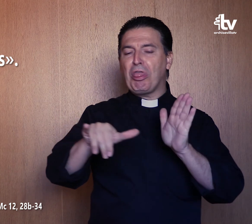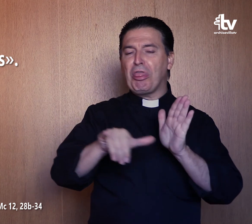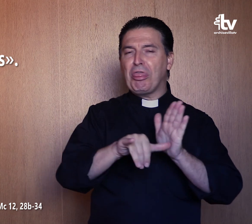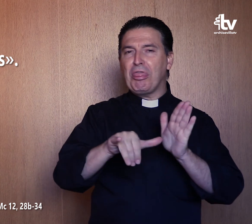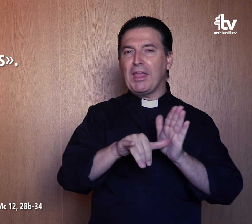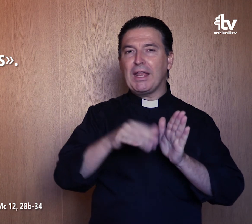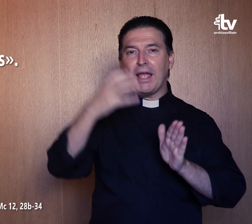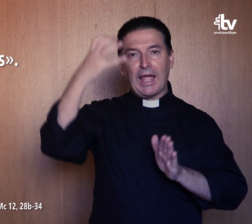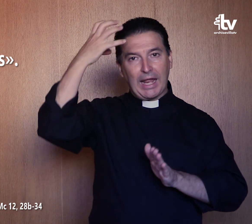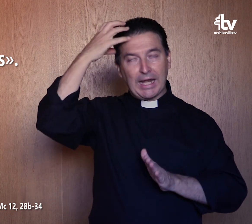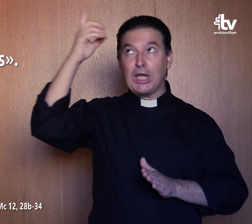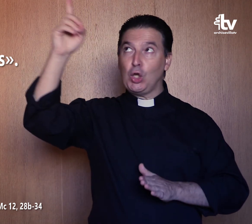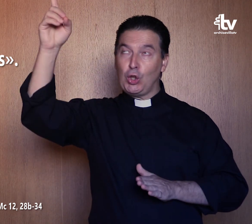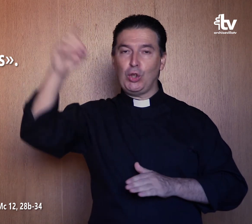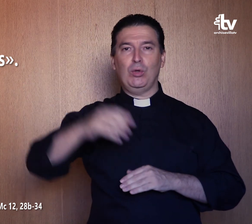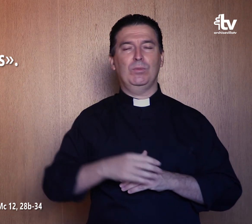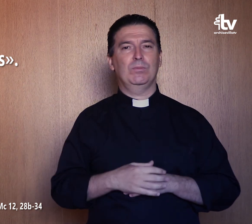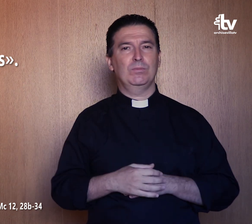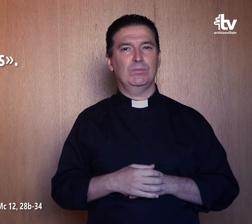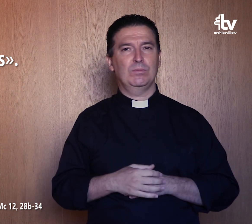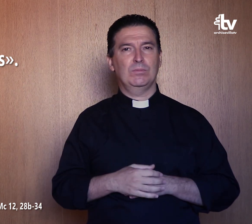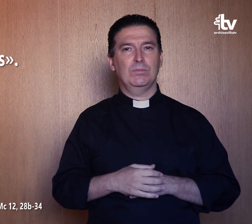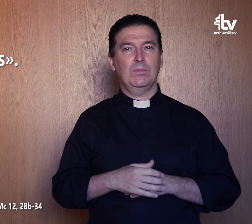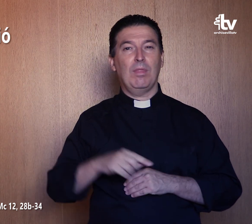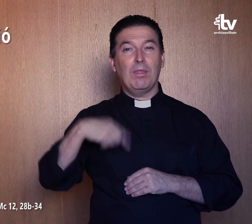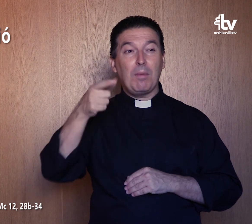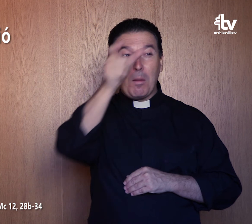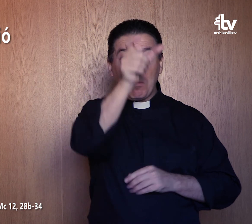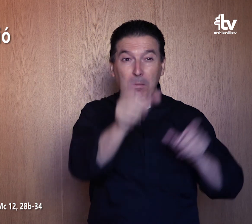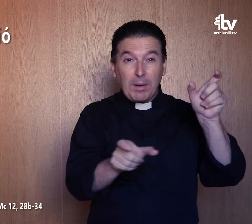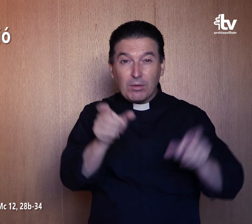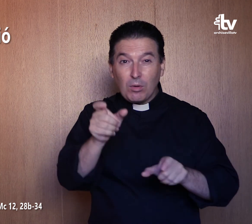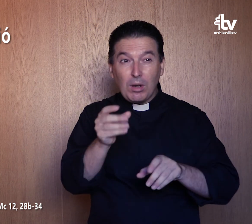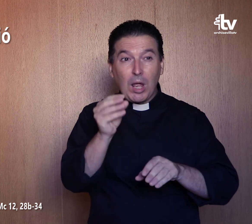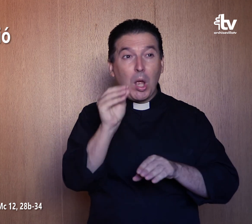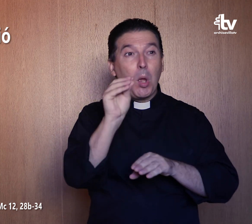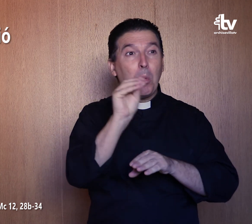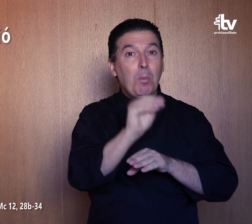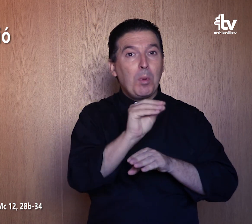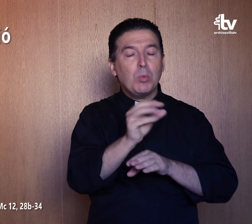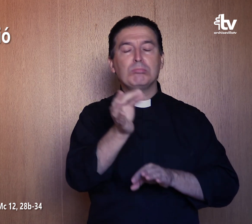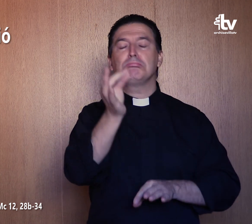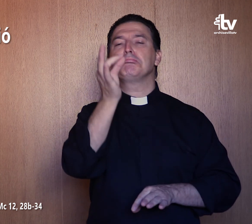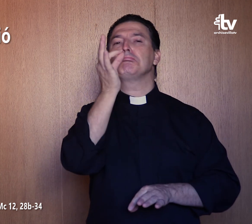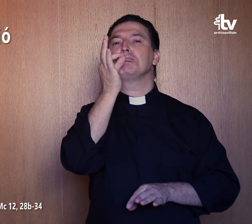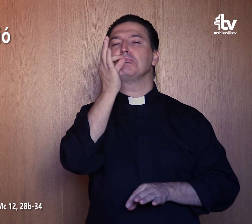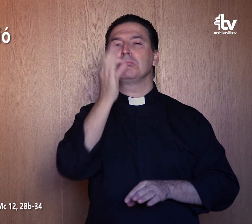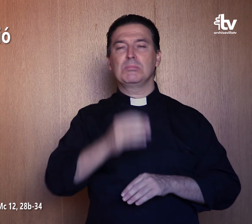del reino de Dios. Y nadie se atrevió a hacerle más preguntas.